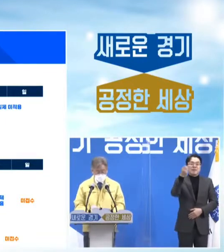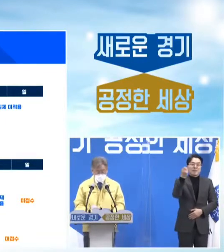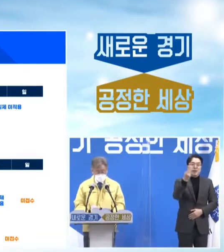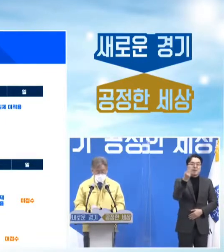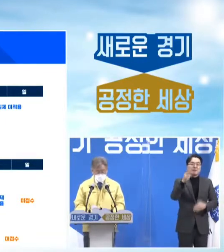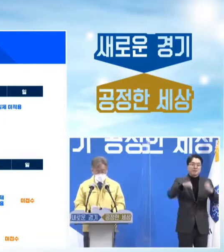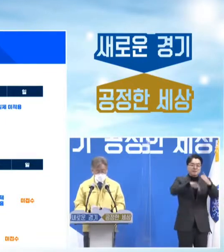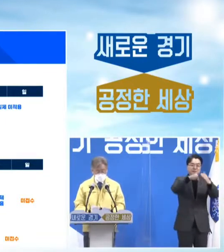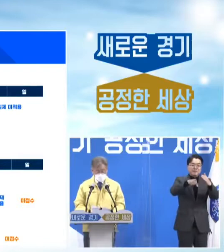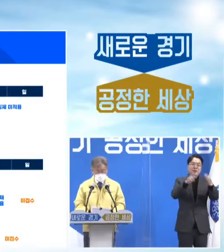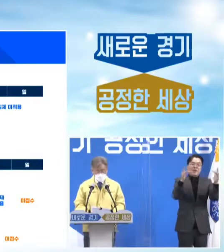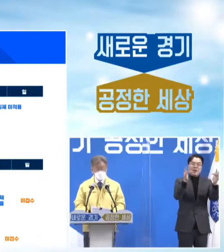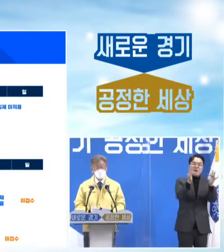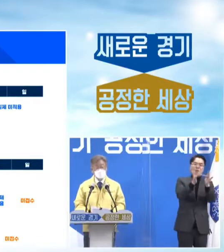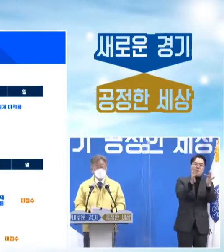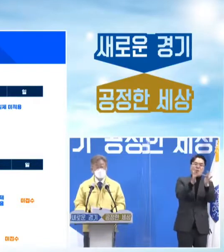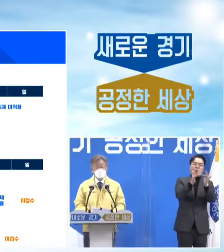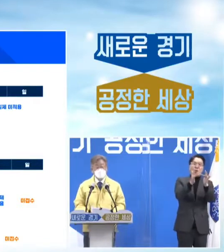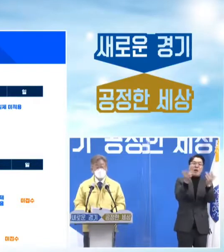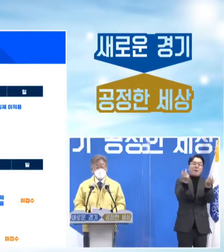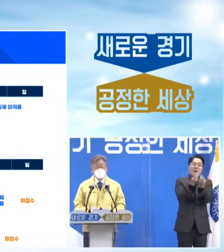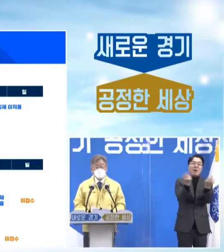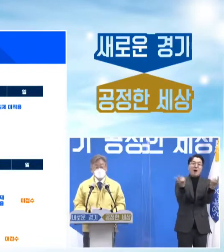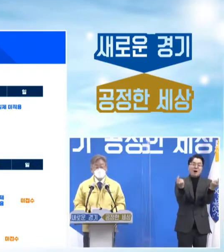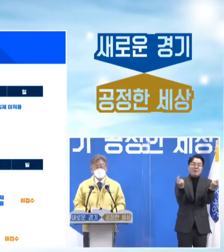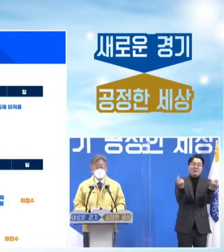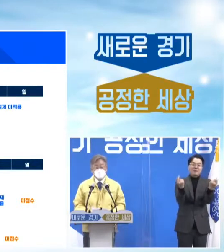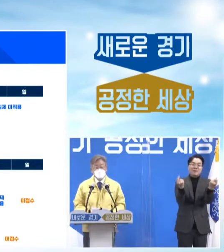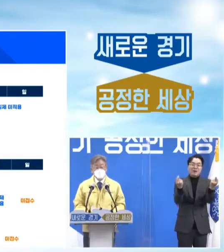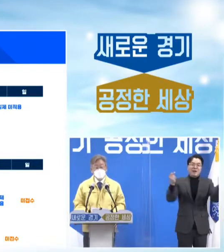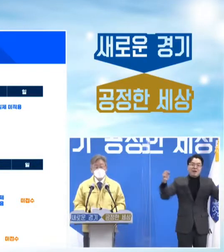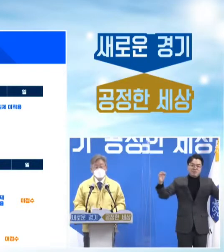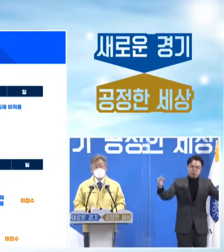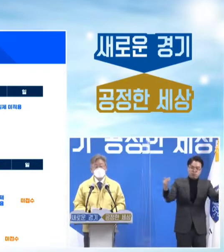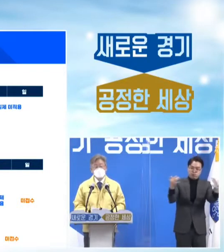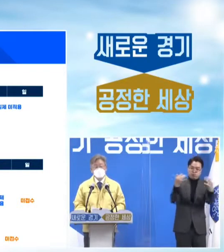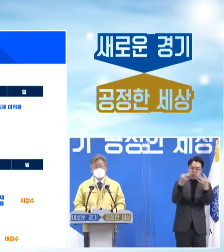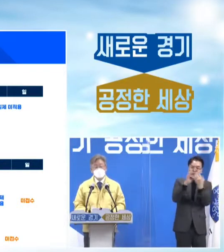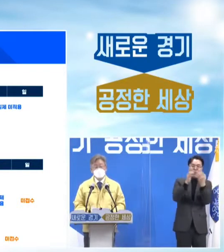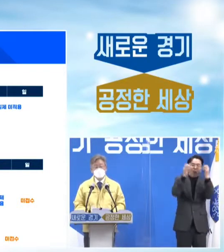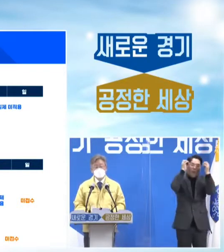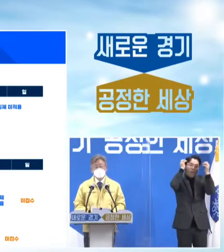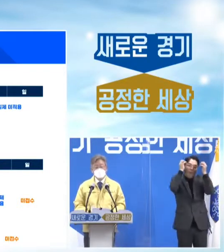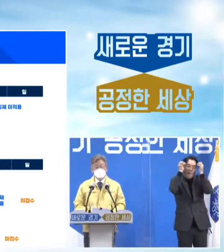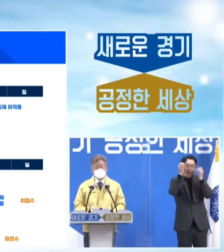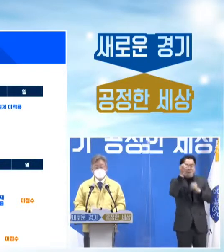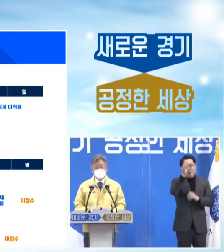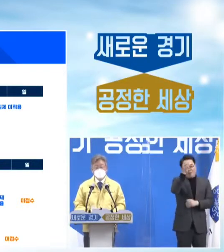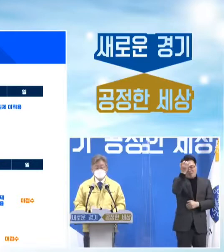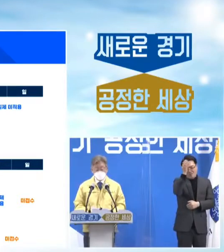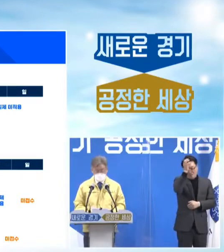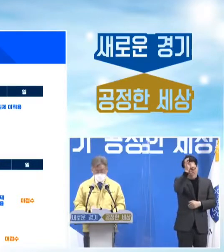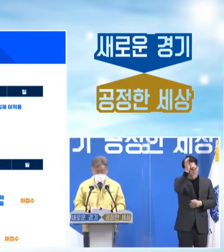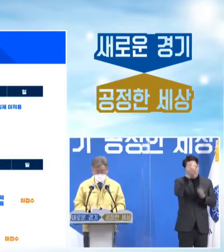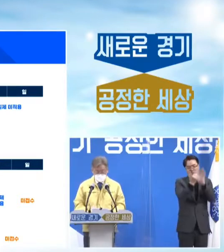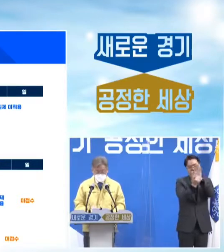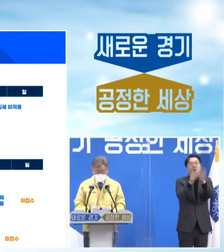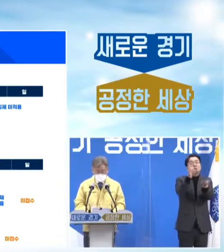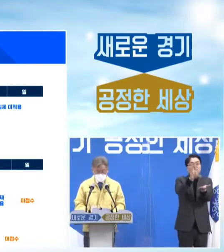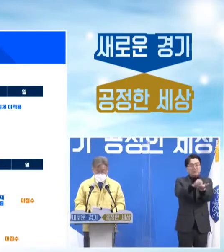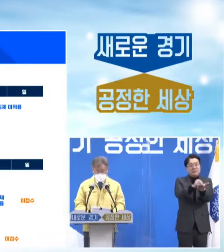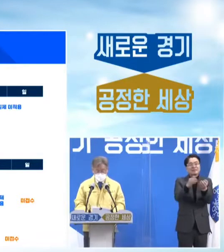그리고 여기에도 역시 온라인과 같은 방식으로 한꺼번에 몰리면 현장이 혼잡혀서 방역에 문제가 생길 수 있기 때문에